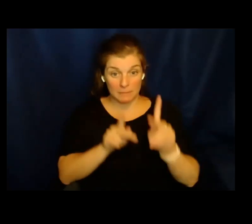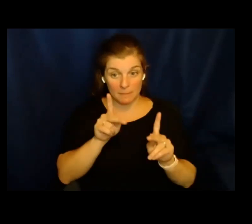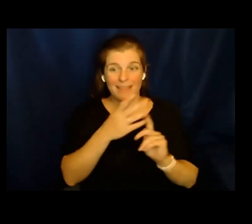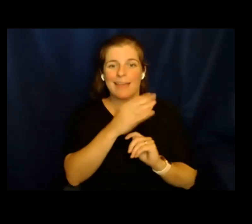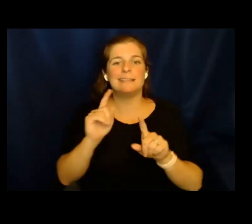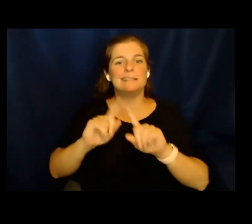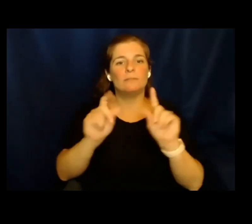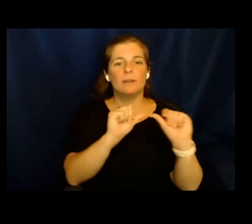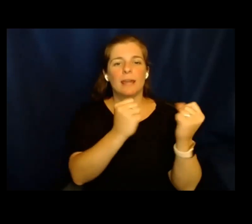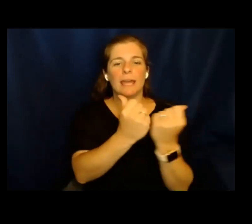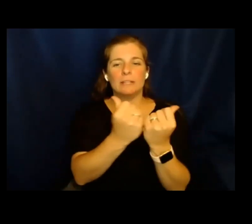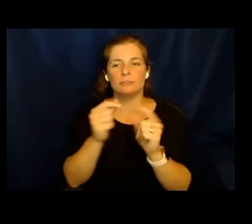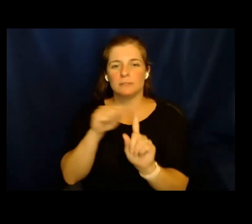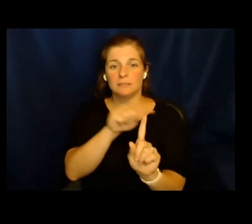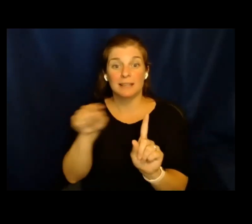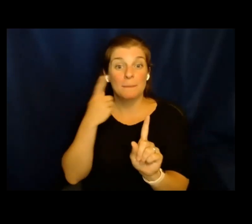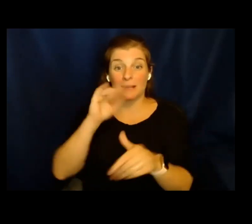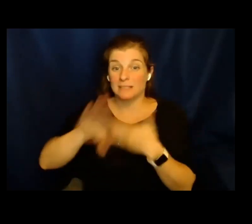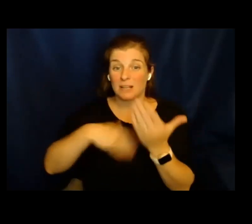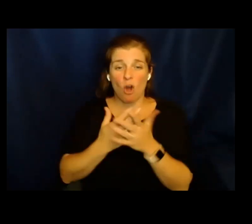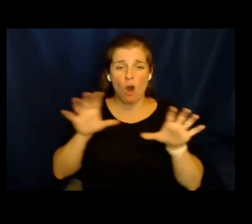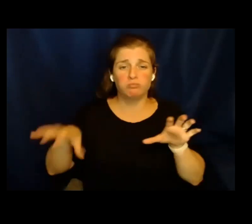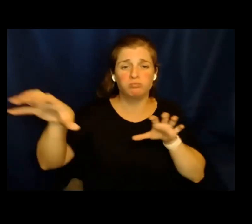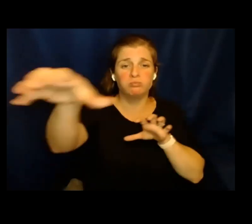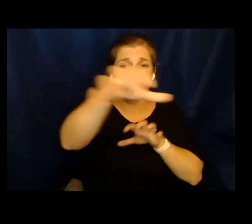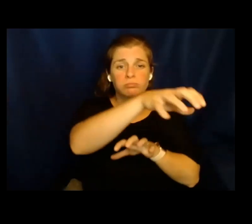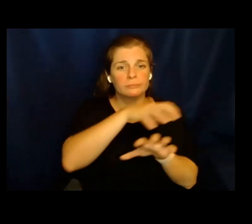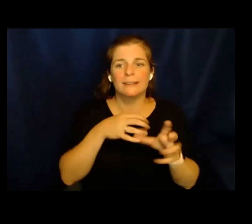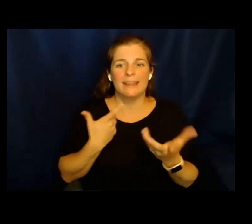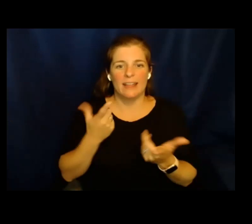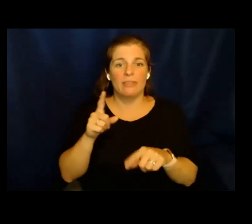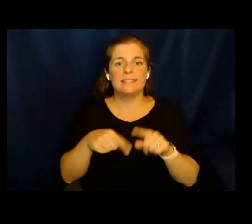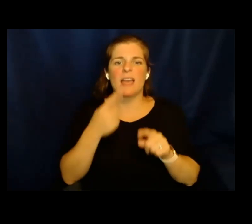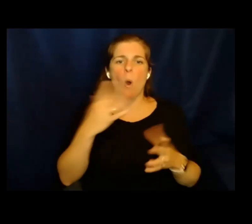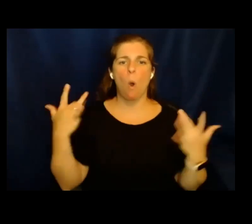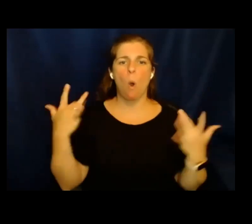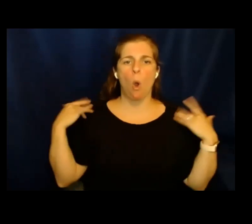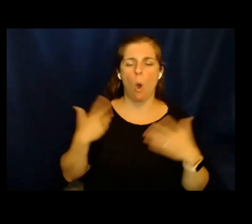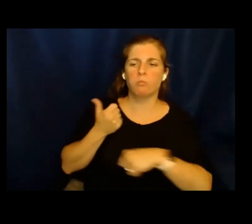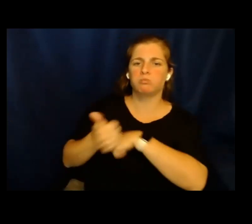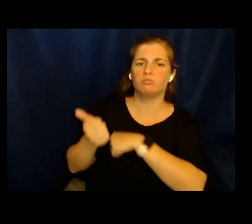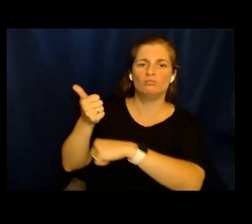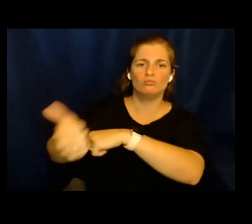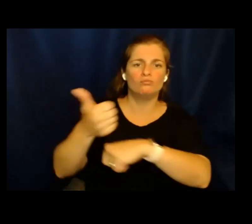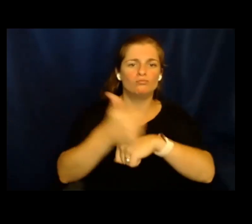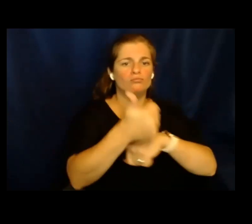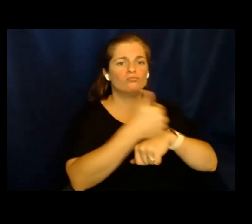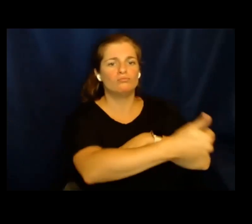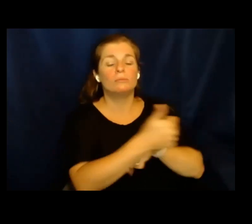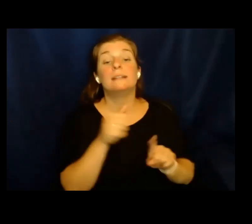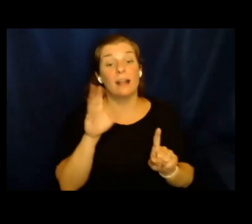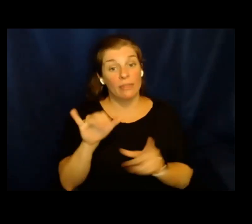Estos funcionarios y tales diferentes agencias, porque están tan esparcidos, muy a menudo se